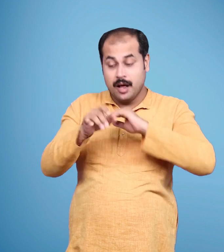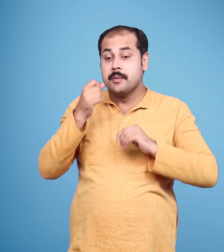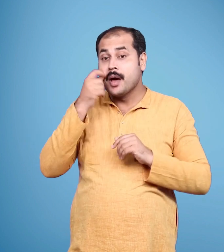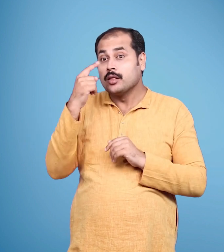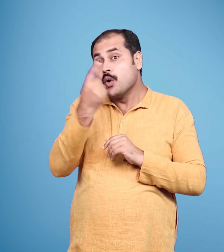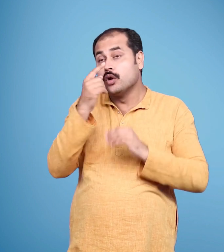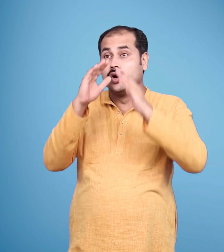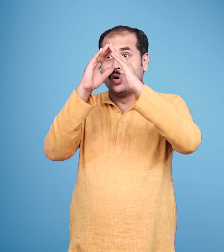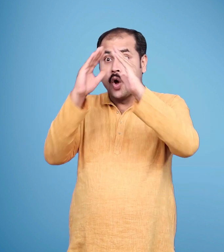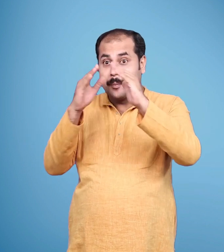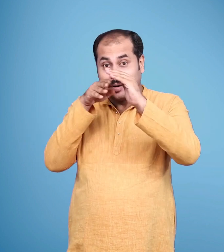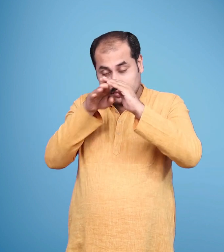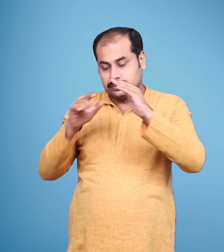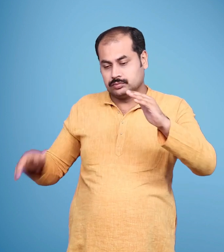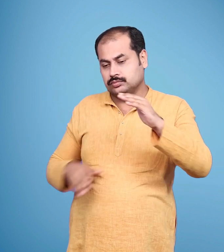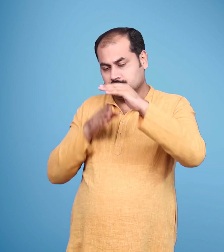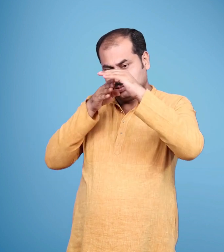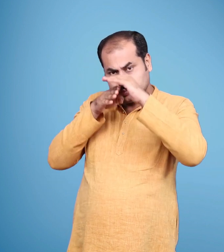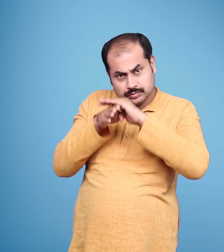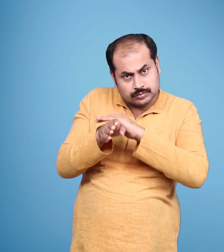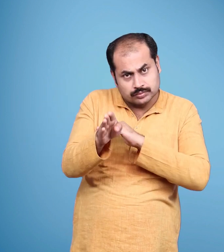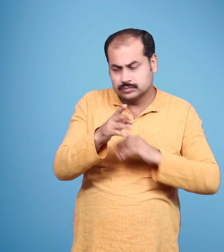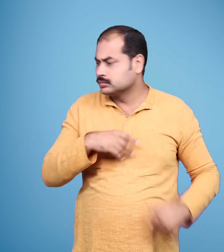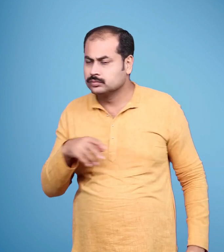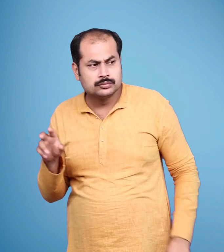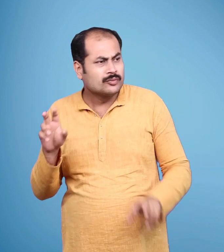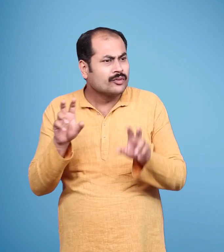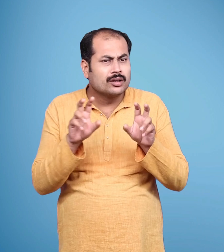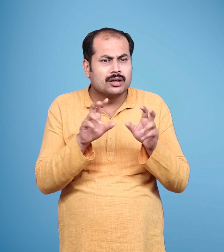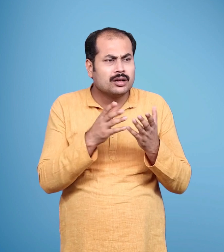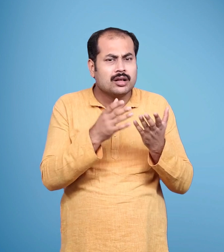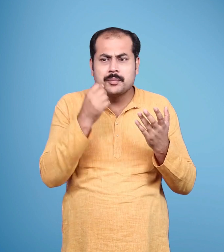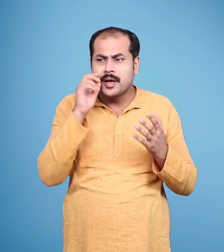महराज दश्रत के प्रासाद की ओर महराज वहां नहीं थे